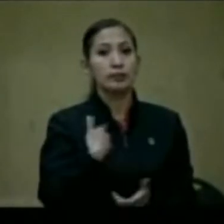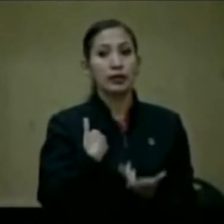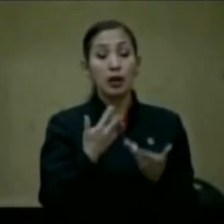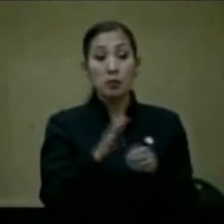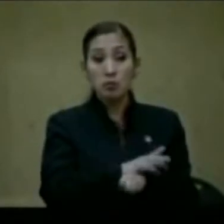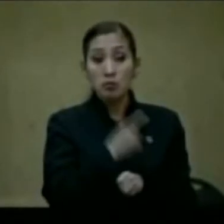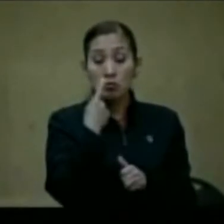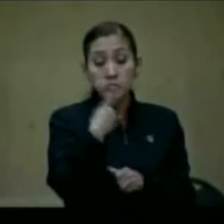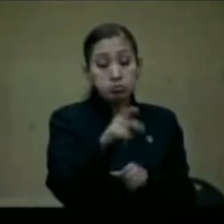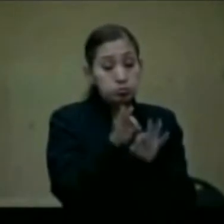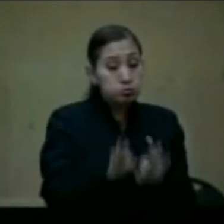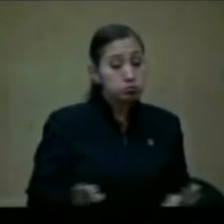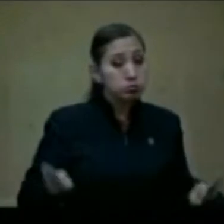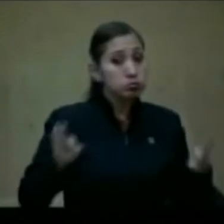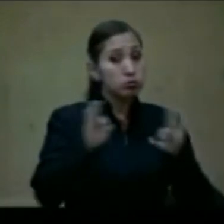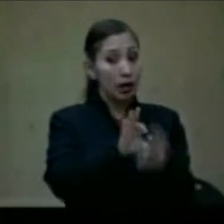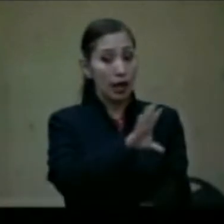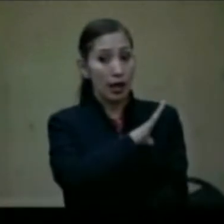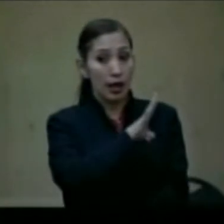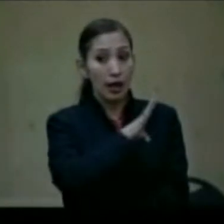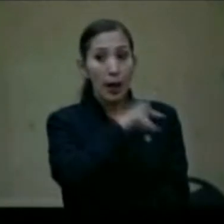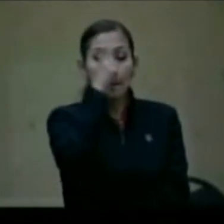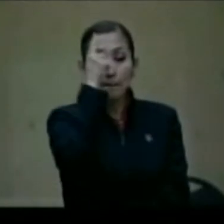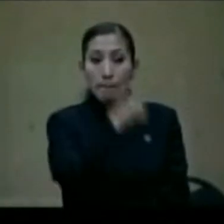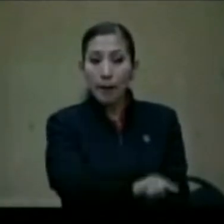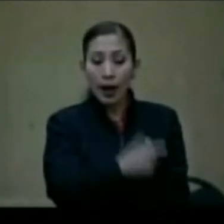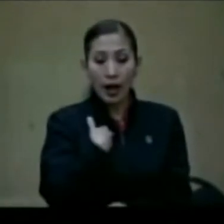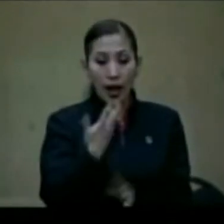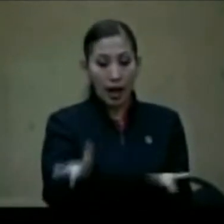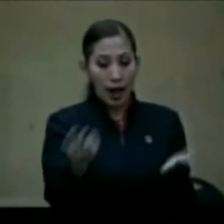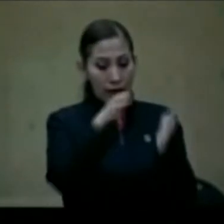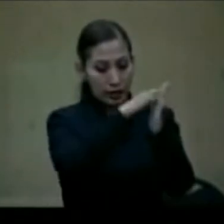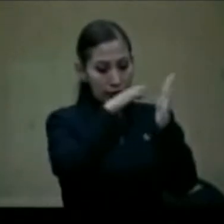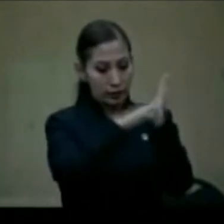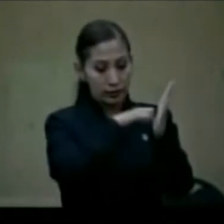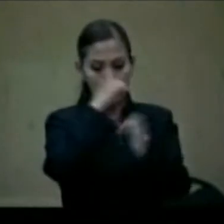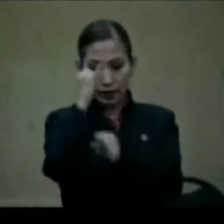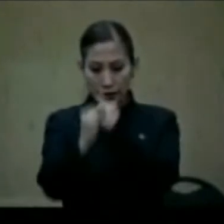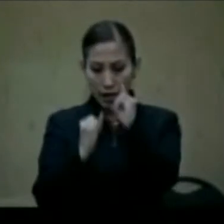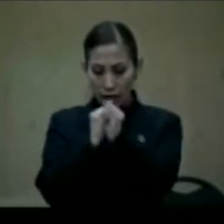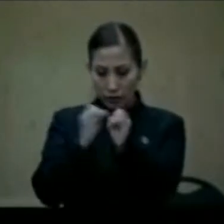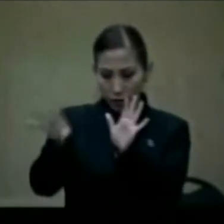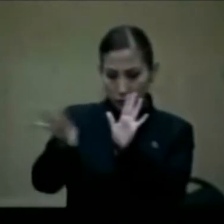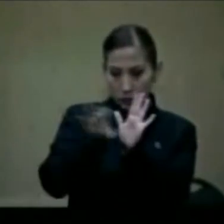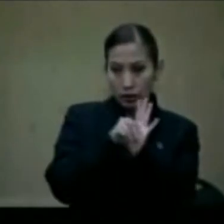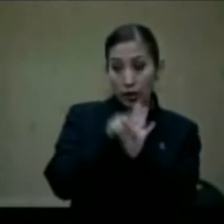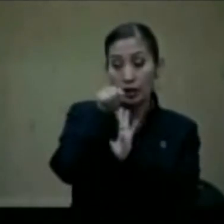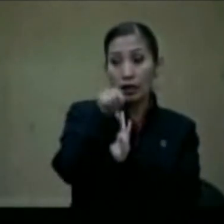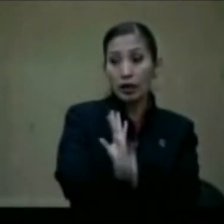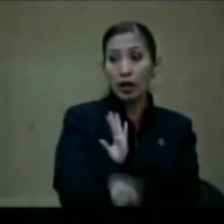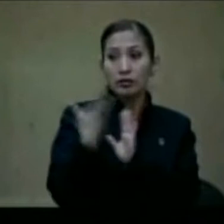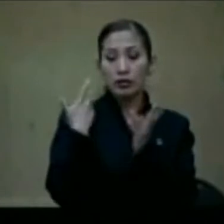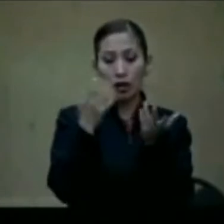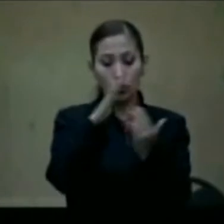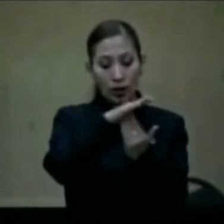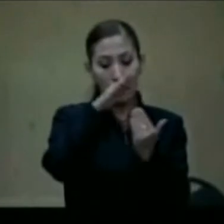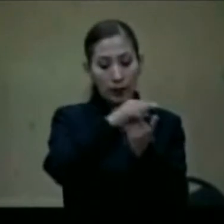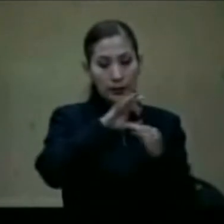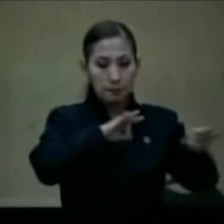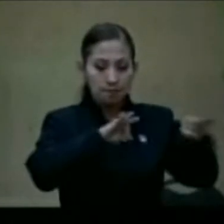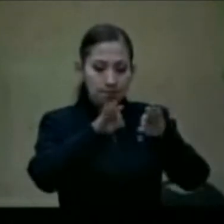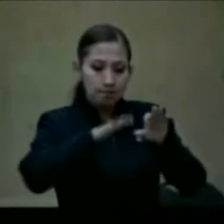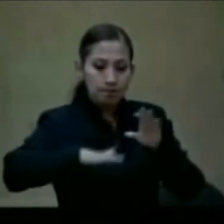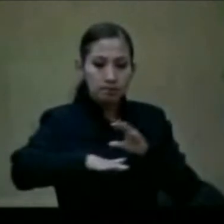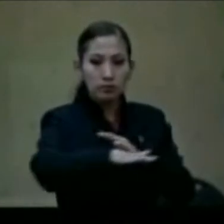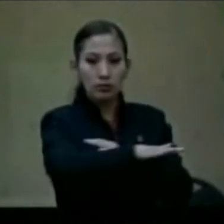dada su importancia para la recepción de los estándares internacionales, se dedicará una mesa de trabajo